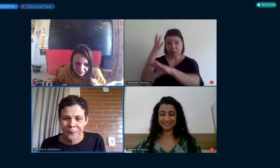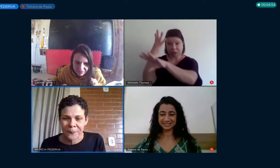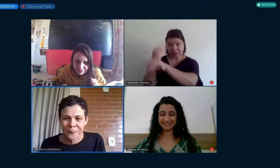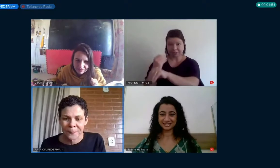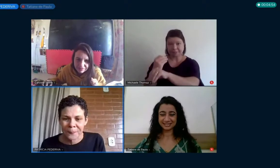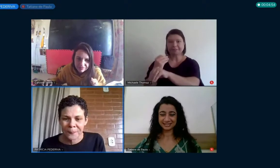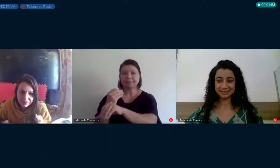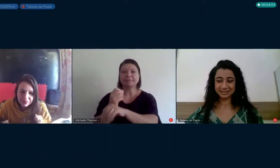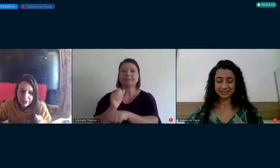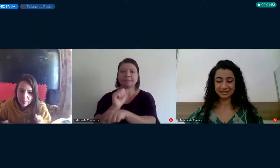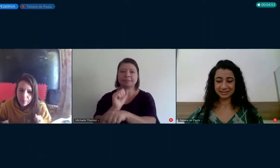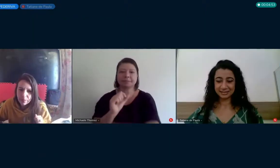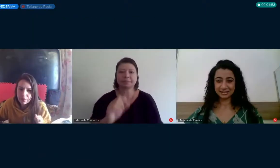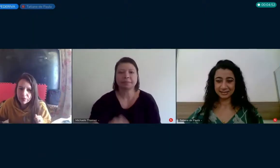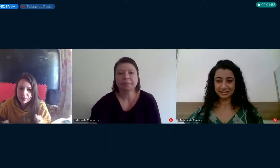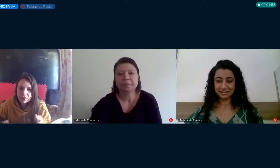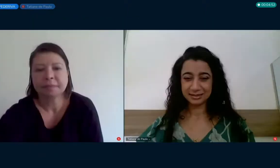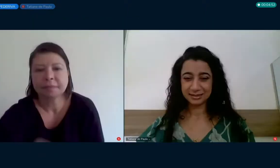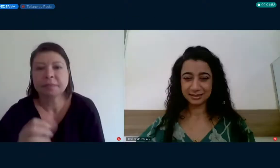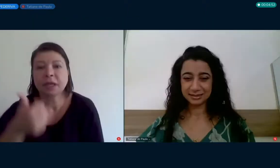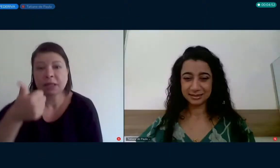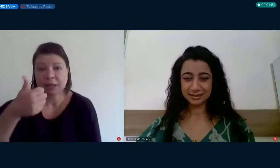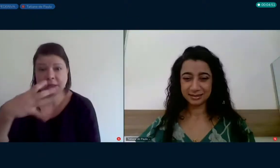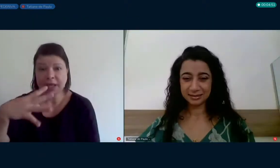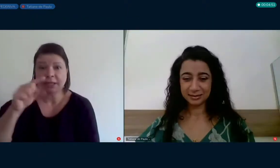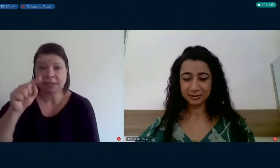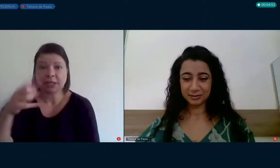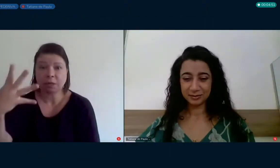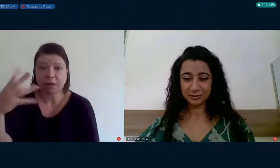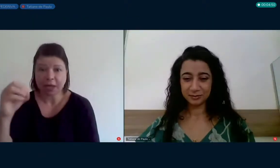gratidão. 10h40, voltamos.